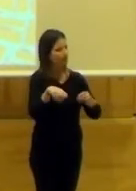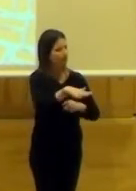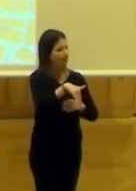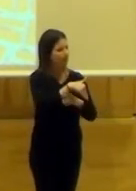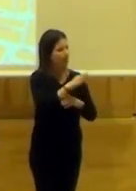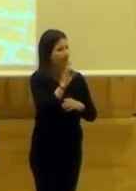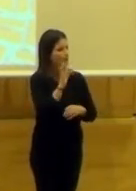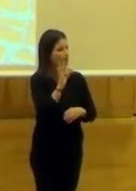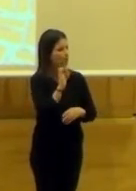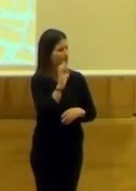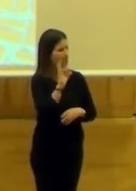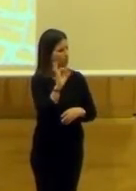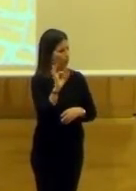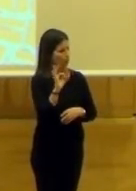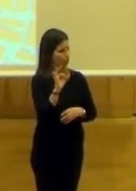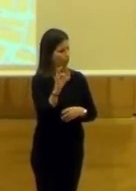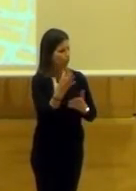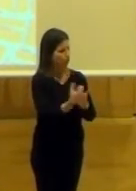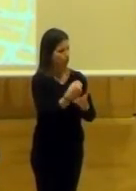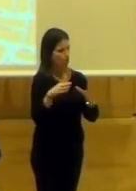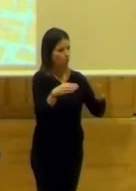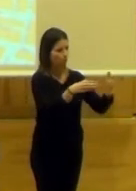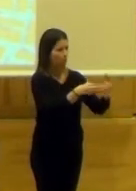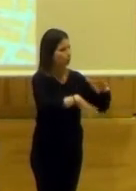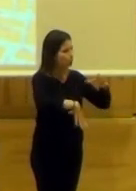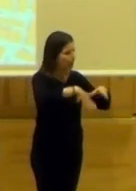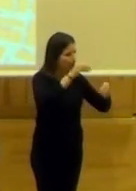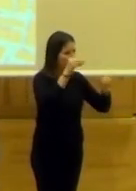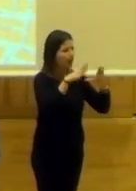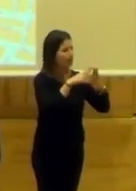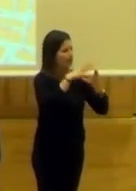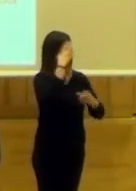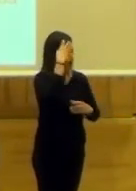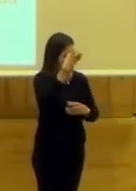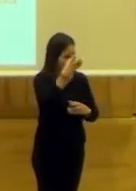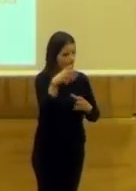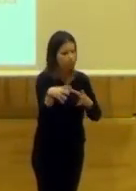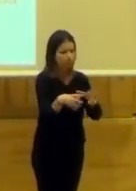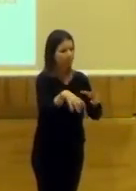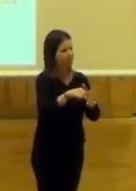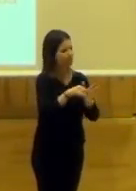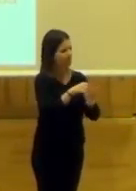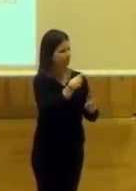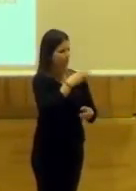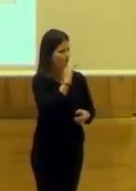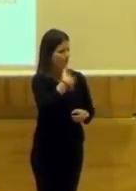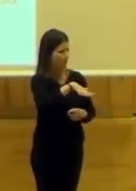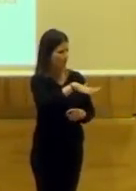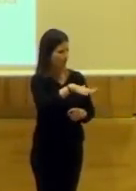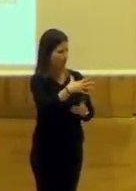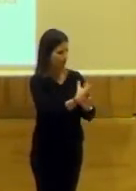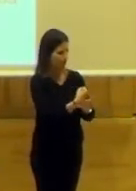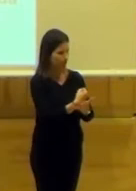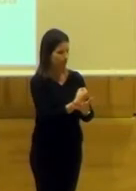en la calle Ciccio, todo junto al conjunto catedralicio, a la capilla real, en un espacio conocido por todos vosotros.